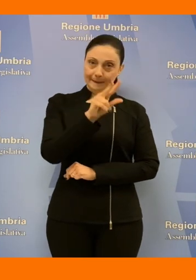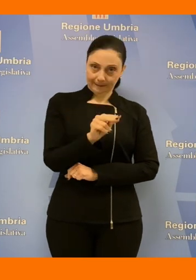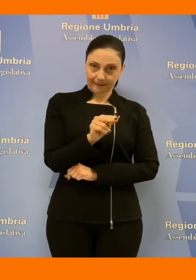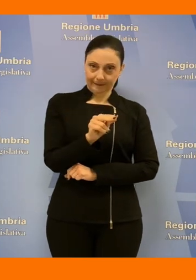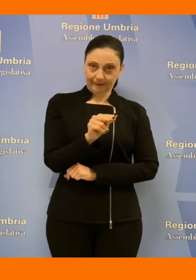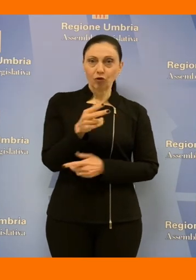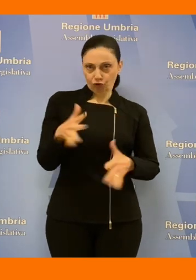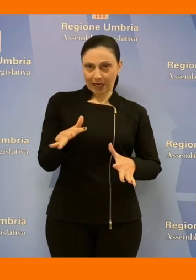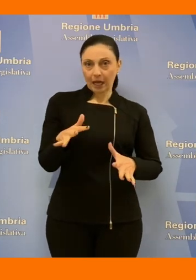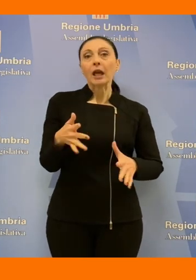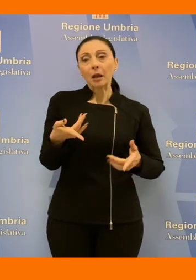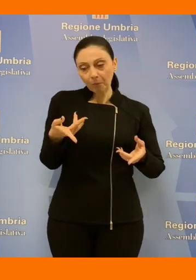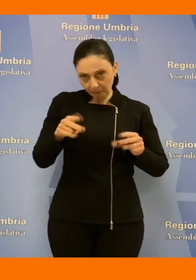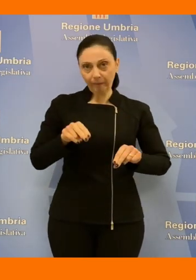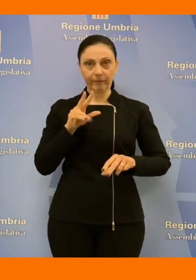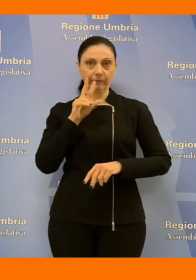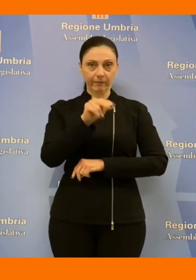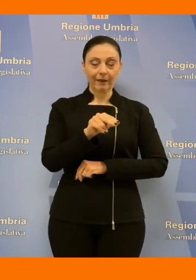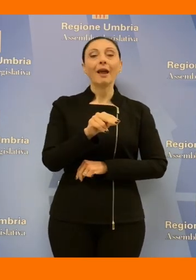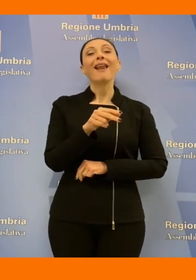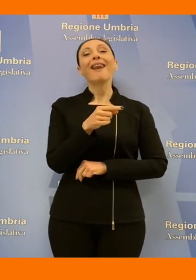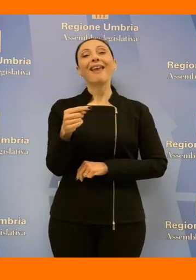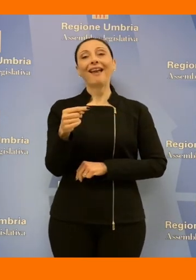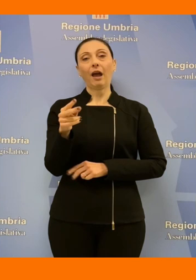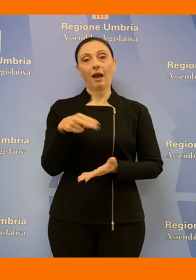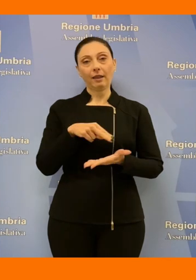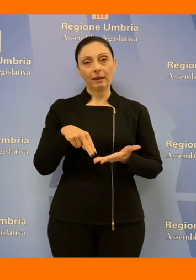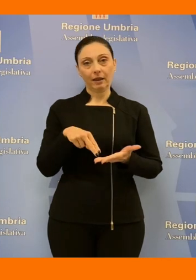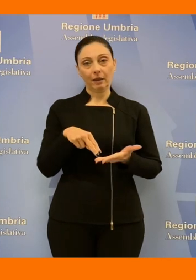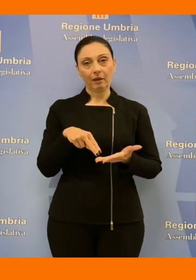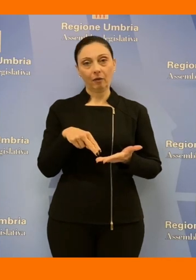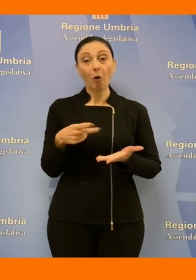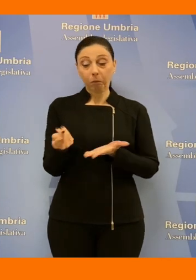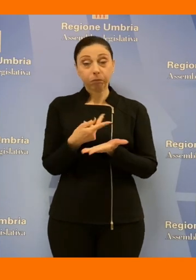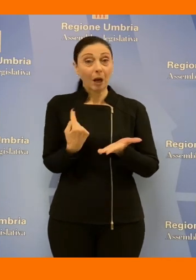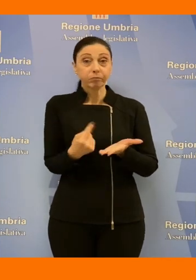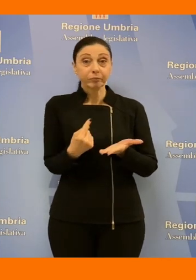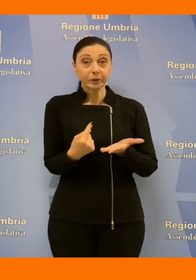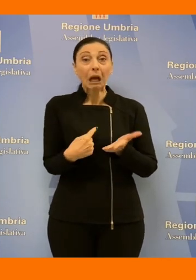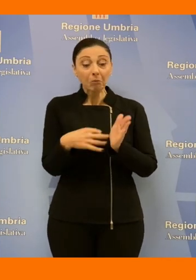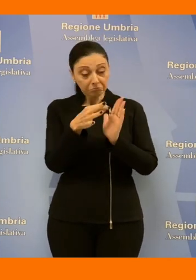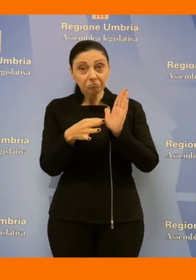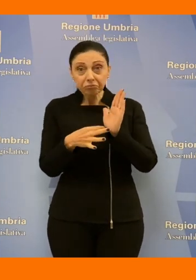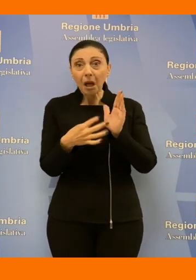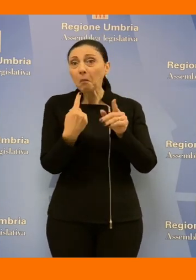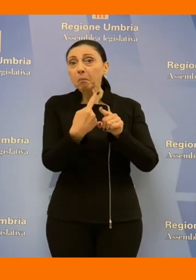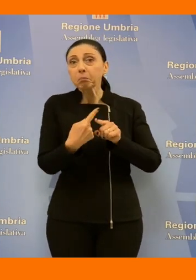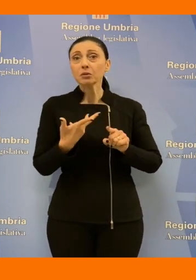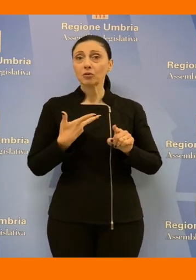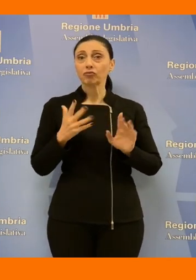un voto negativo su questo piano che ha al suo interno diversi spunti positivi